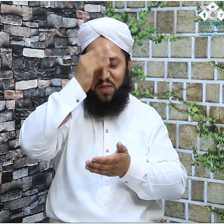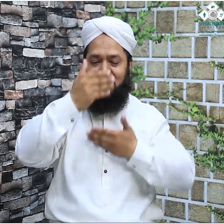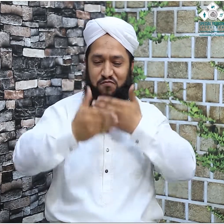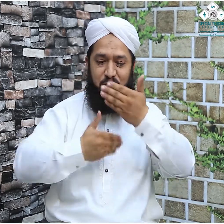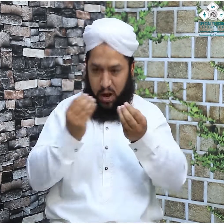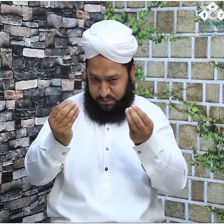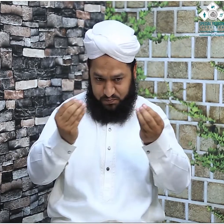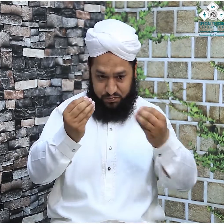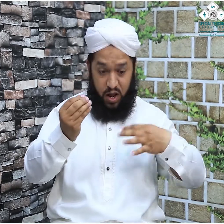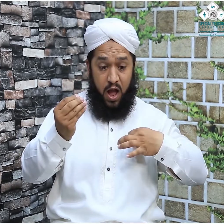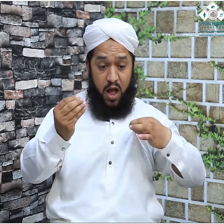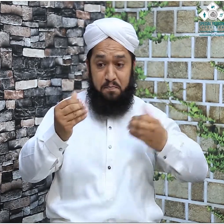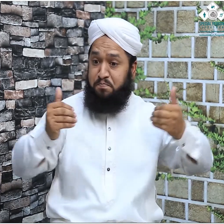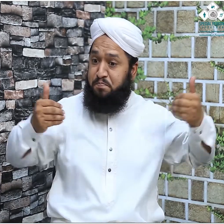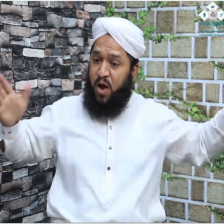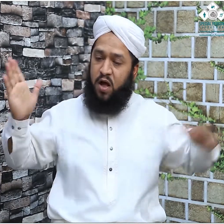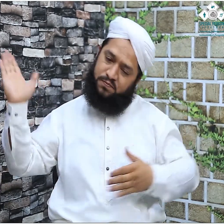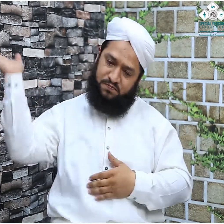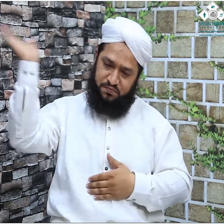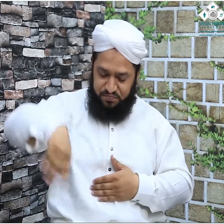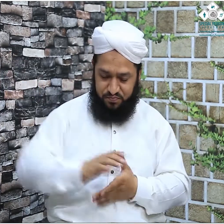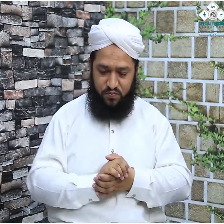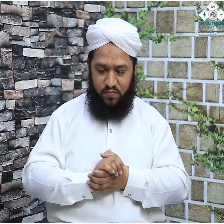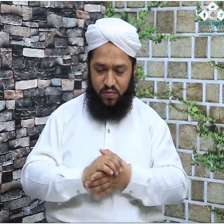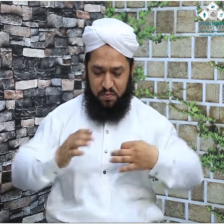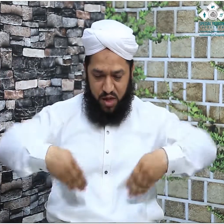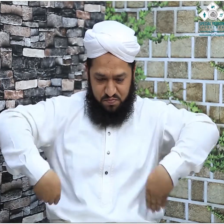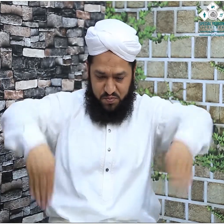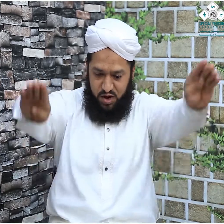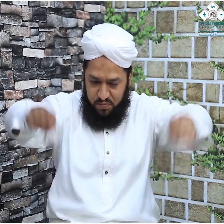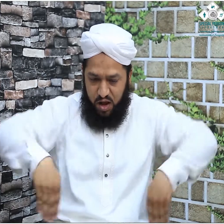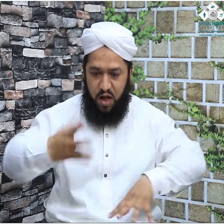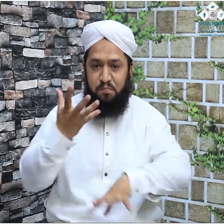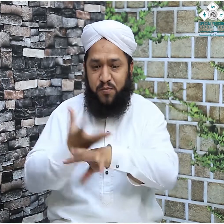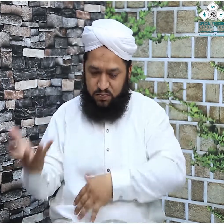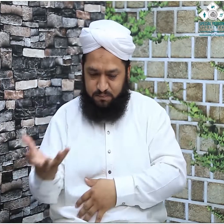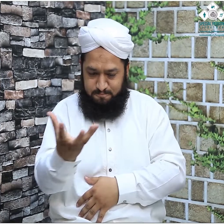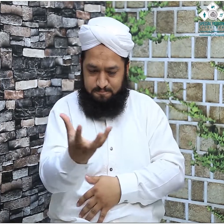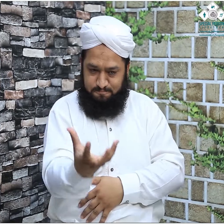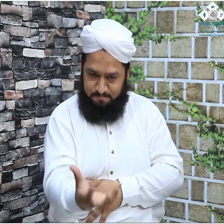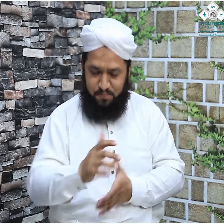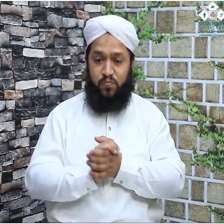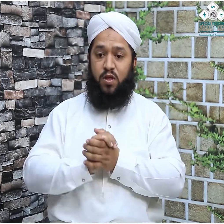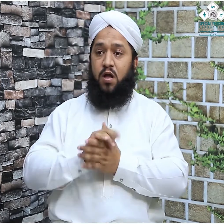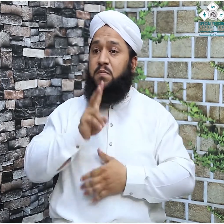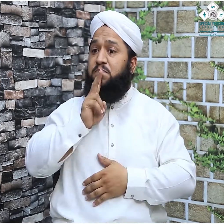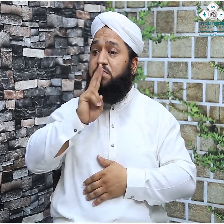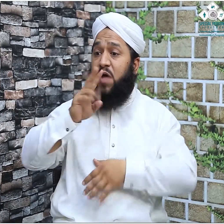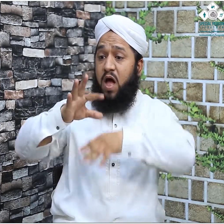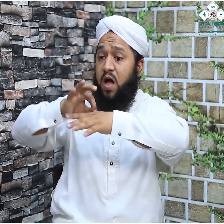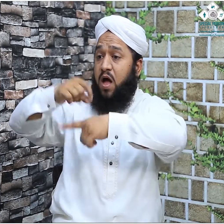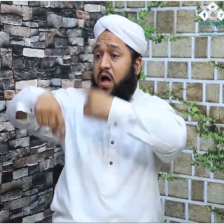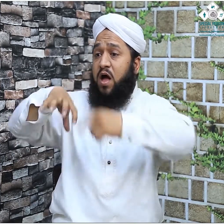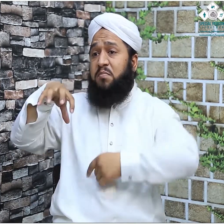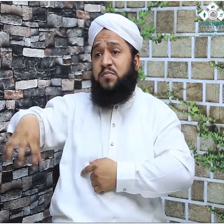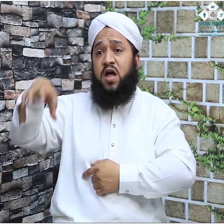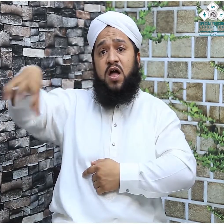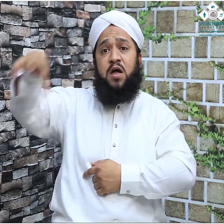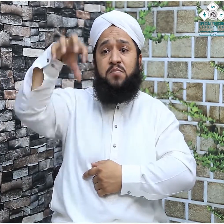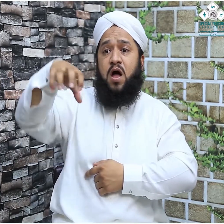کے اندر رکھا گیا پھر ایناؤنس کیا کہ ہر قبیلہ ایوری ٹرائب اپنا ایک نومینی اپنا ایک نمائندہ دے دے کہ جو